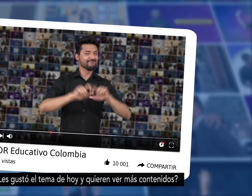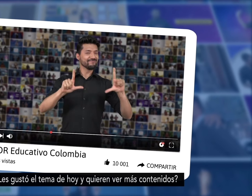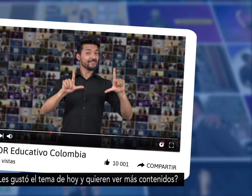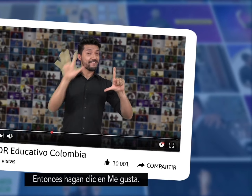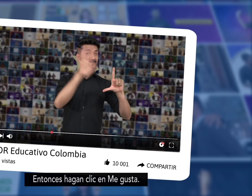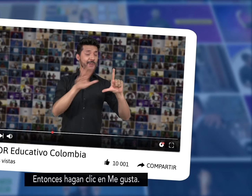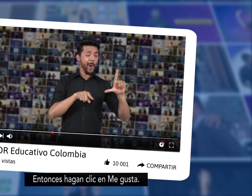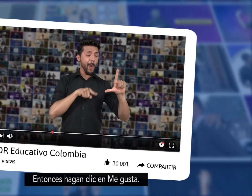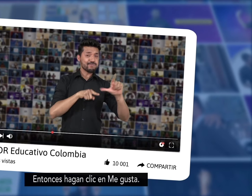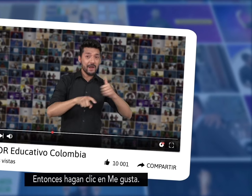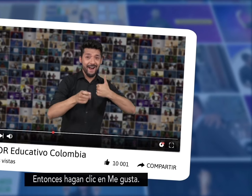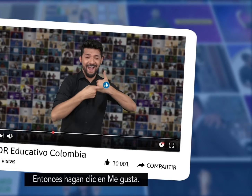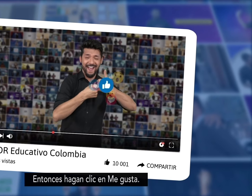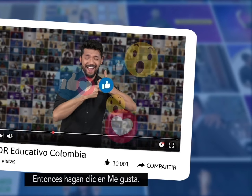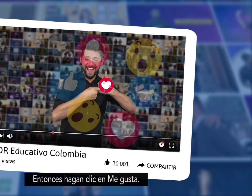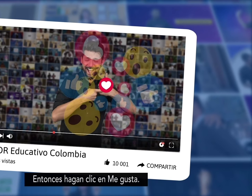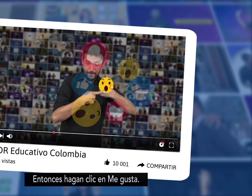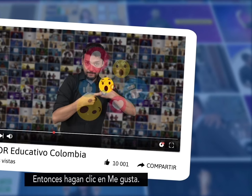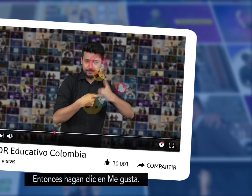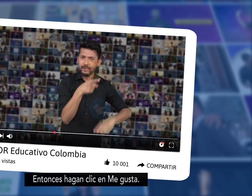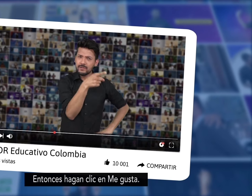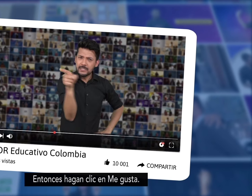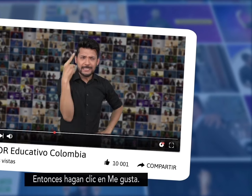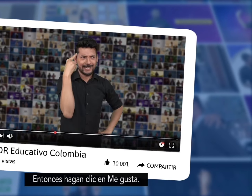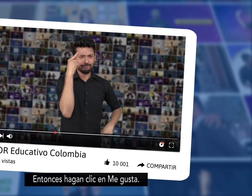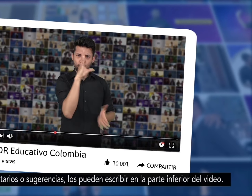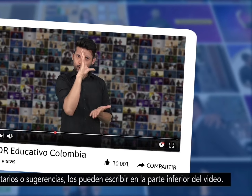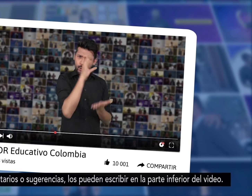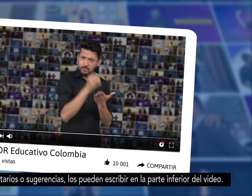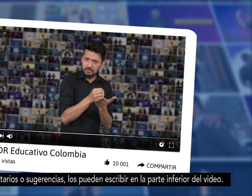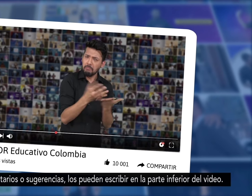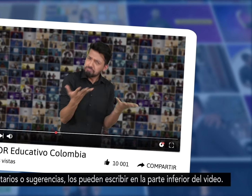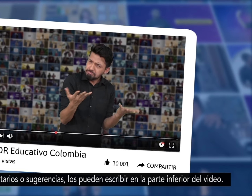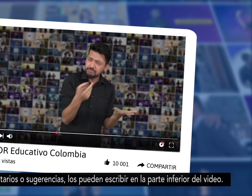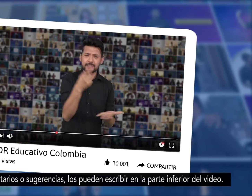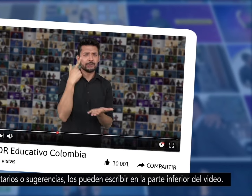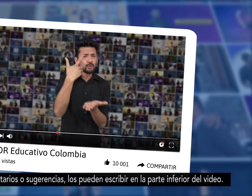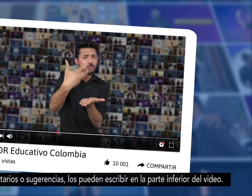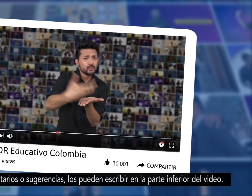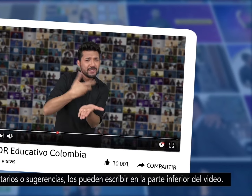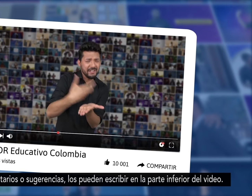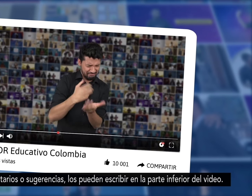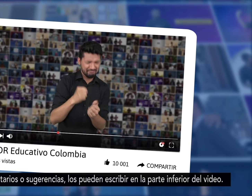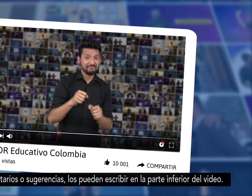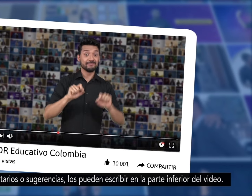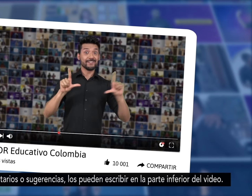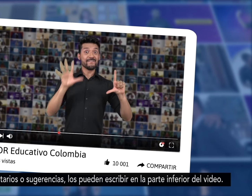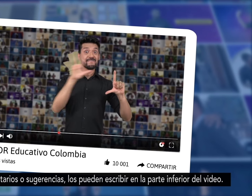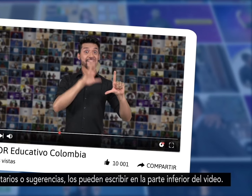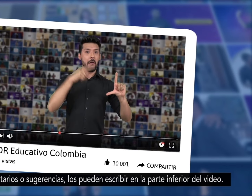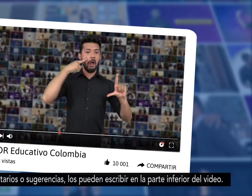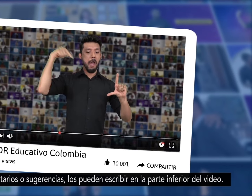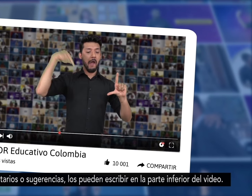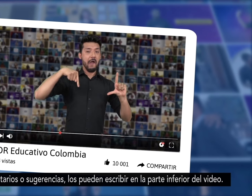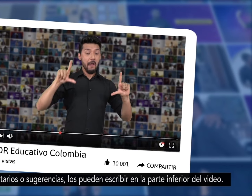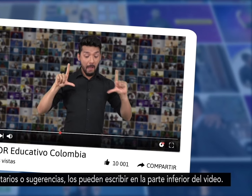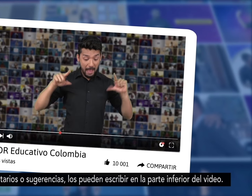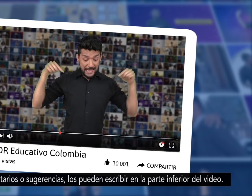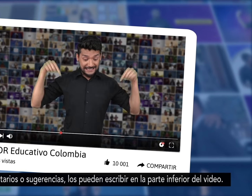entonces hagan clic en me gusta si tienen comentarios o sugerencias los pueden escribir en la parte inferior del